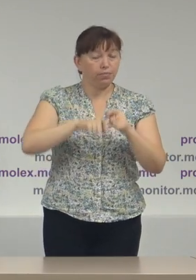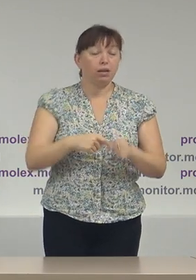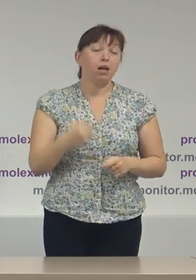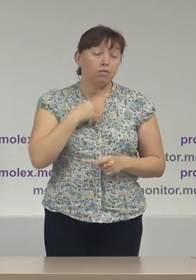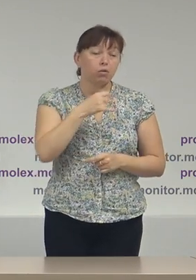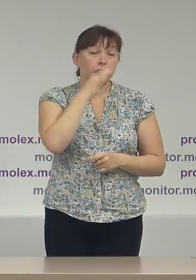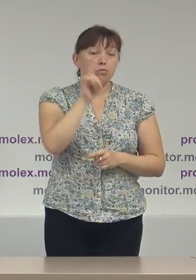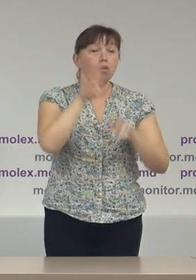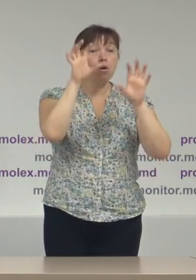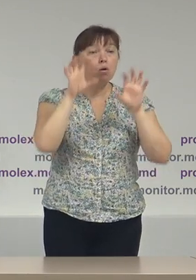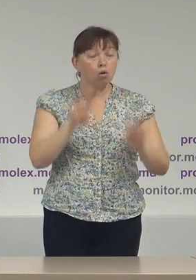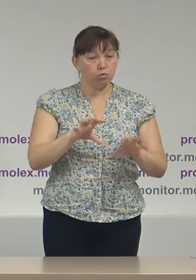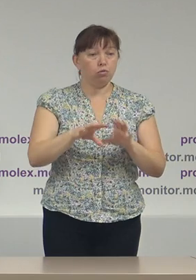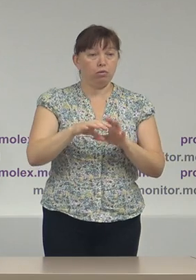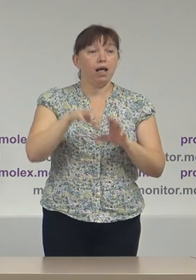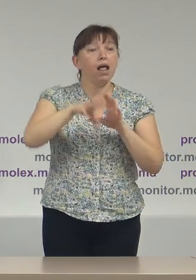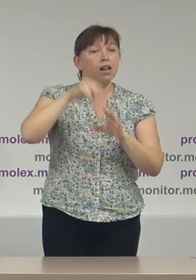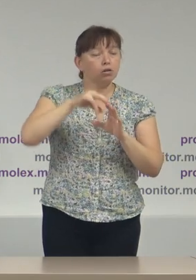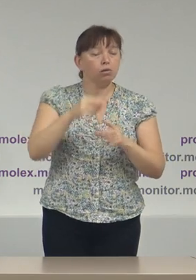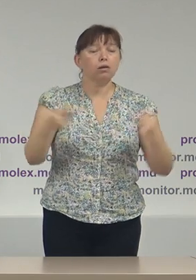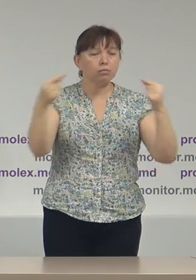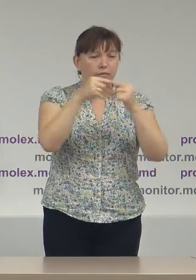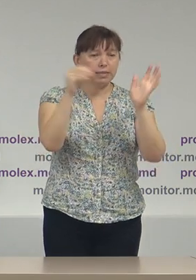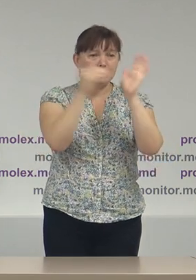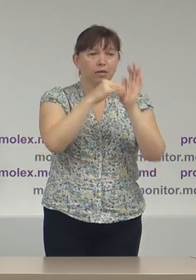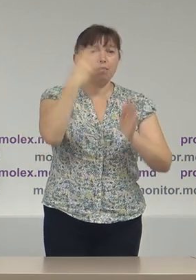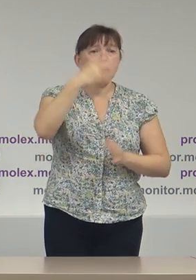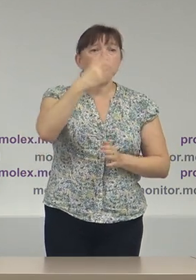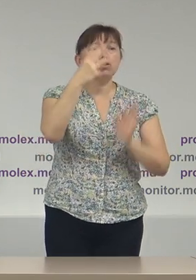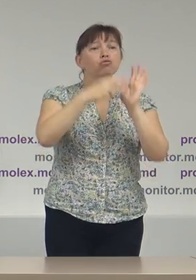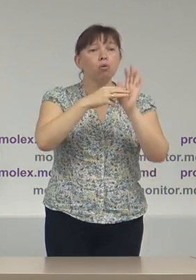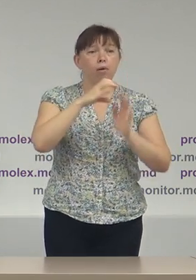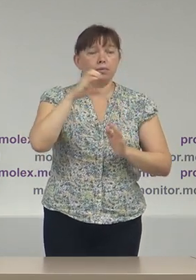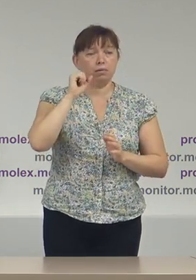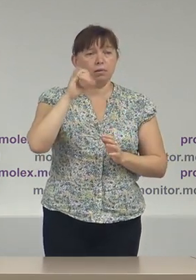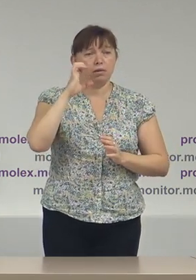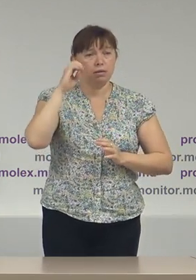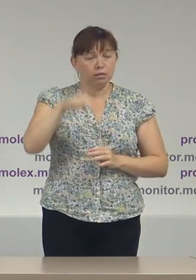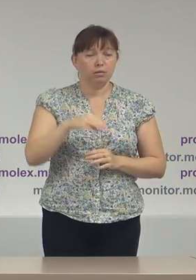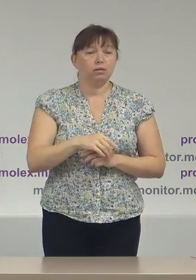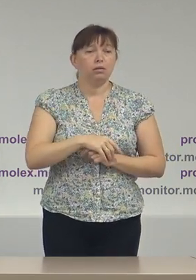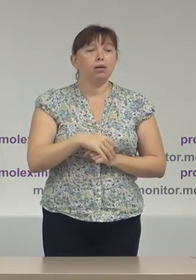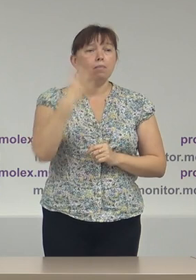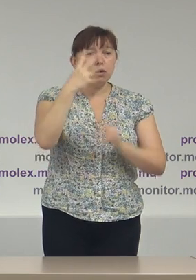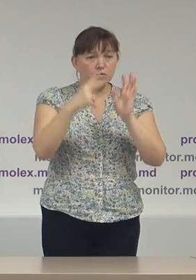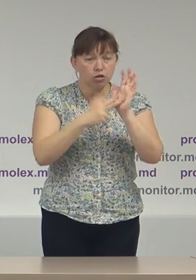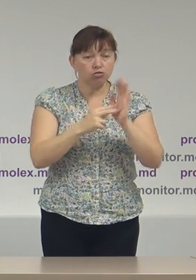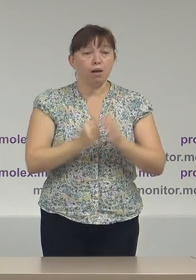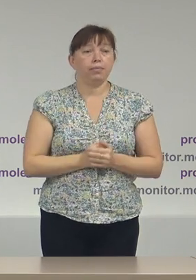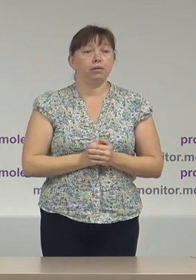codul electoral privede foarte exact în articolele 48 alineat 4 și 47